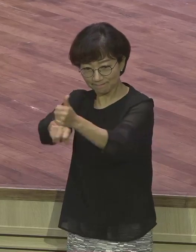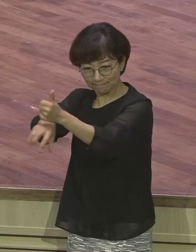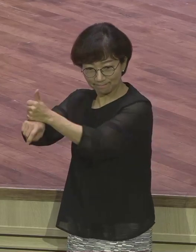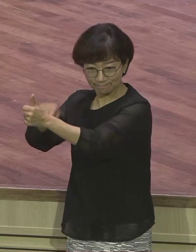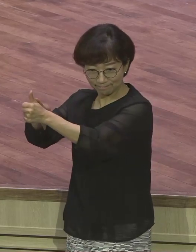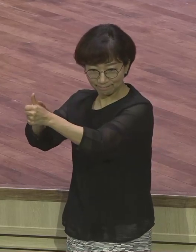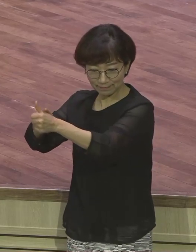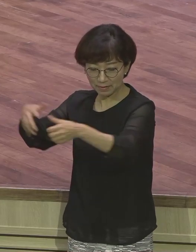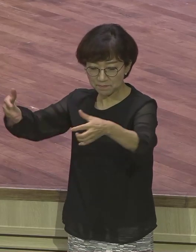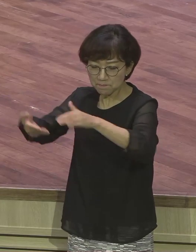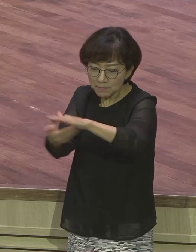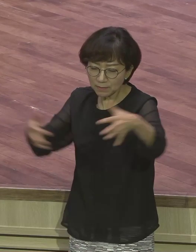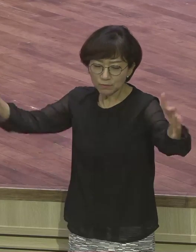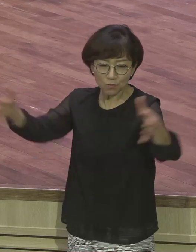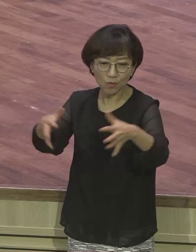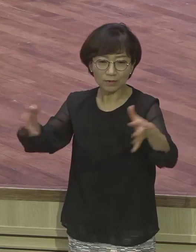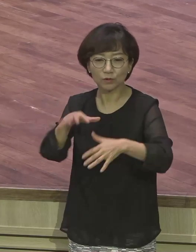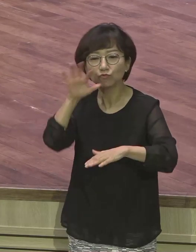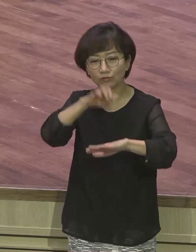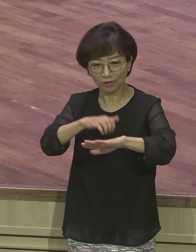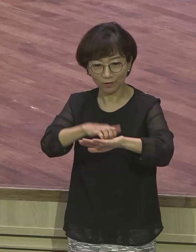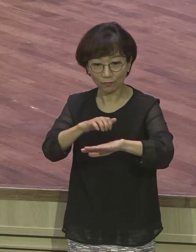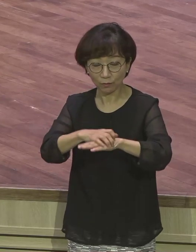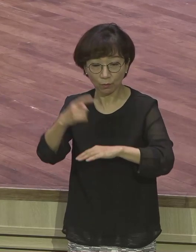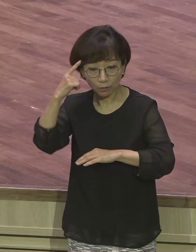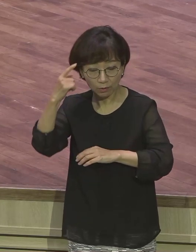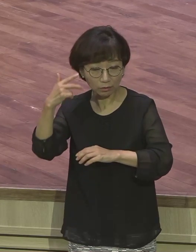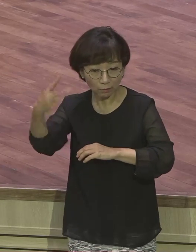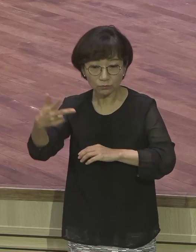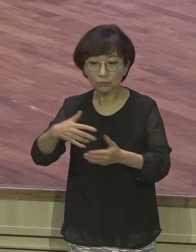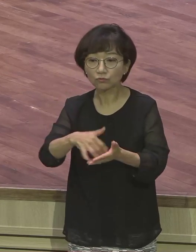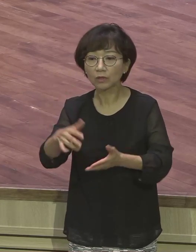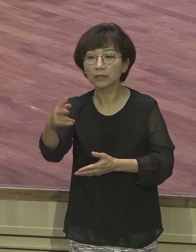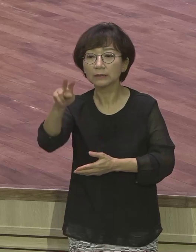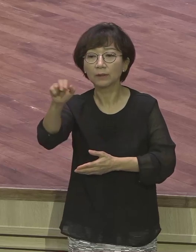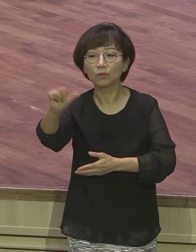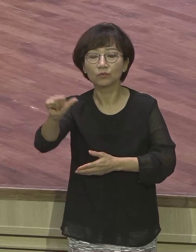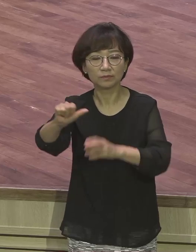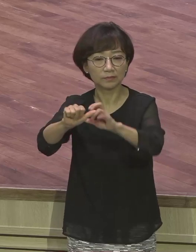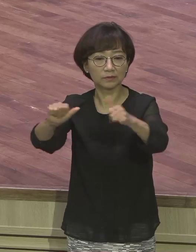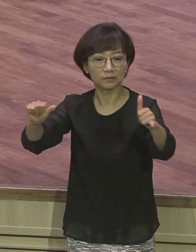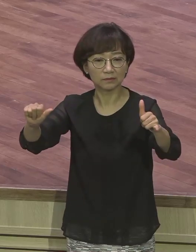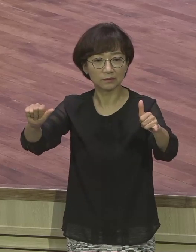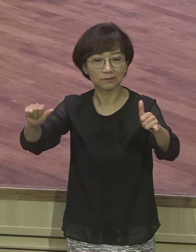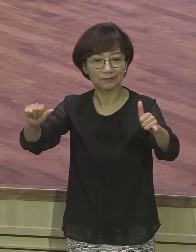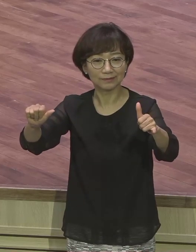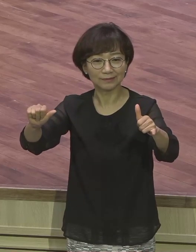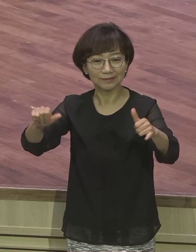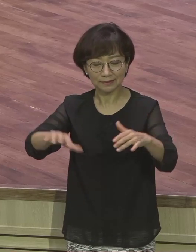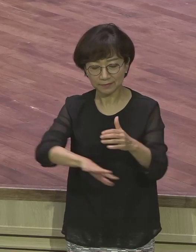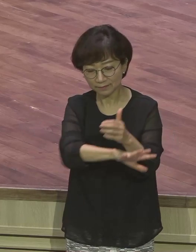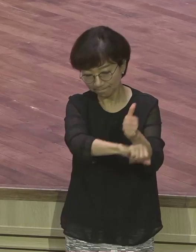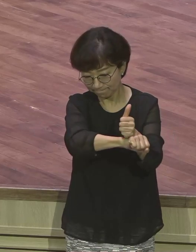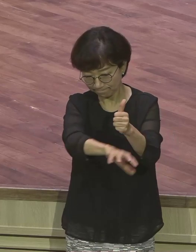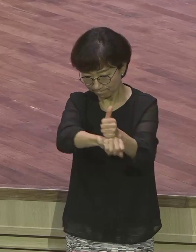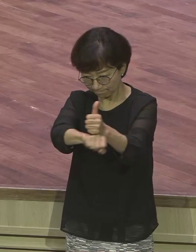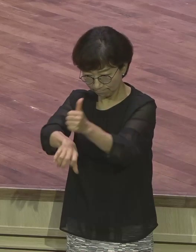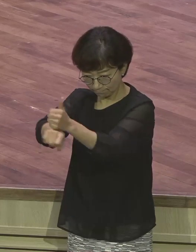다음 주도만 한 2만 명 이상 2만 5천 명 오니까. 이들 영적 모양이 잘 되어야 영적으로 다 껴있어야